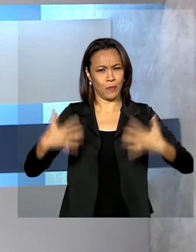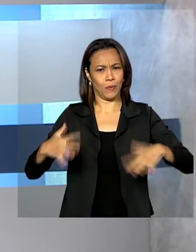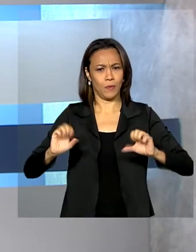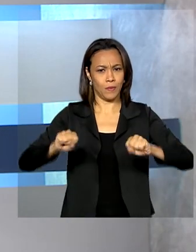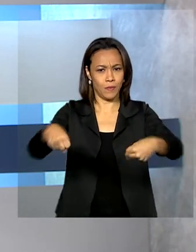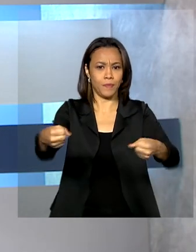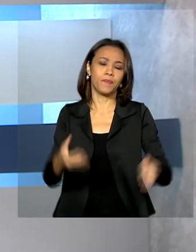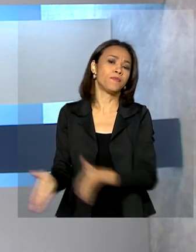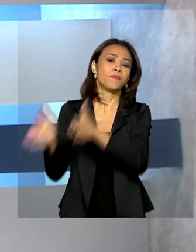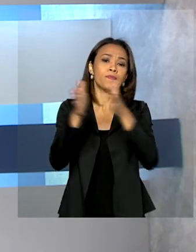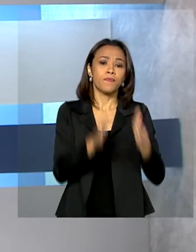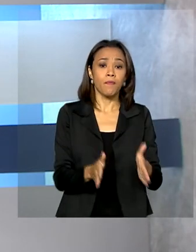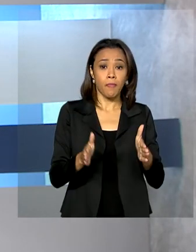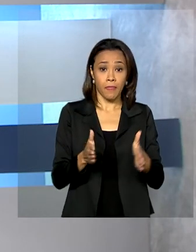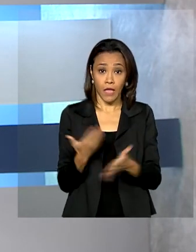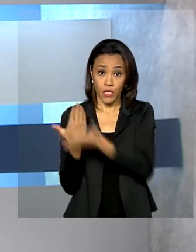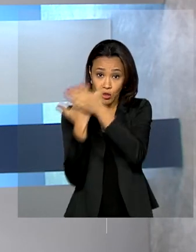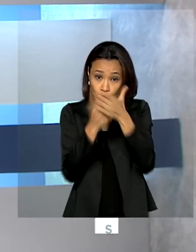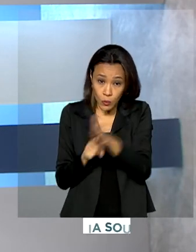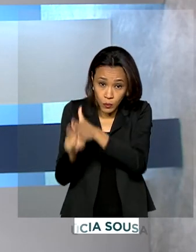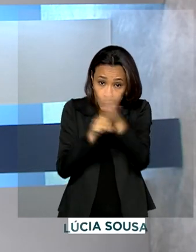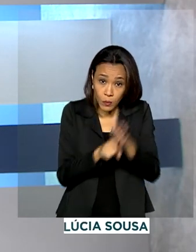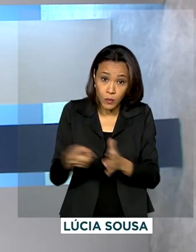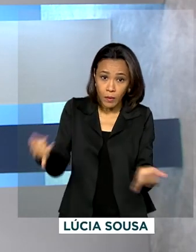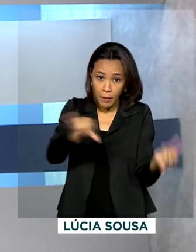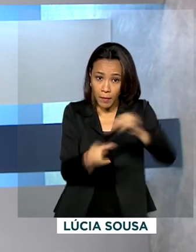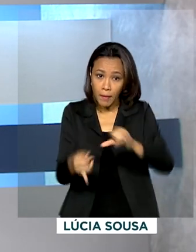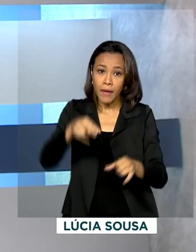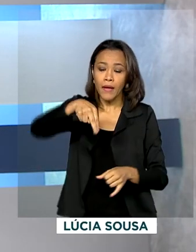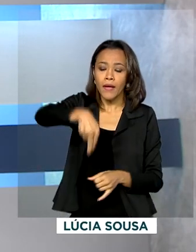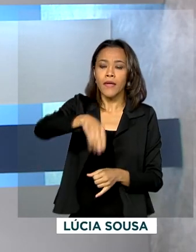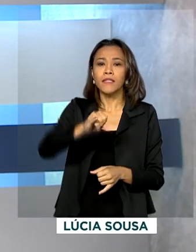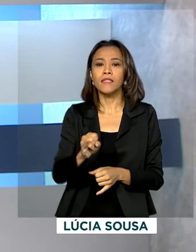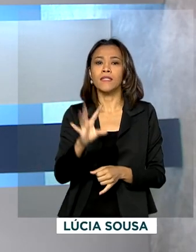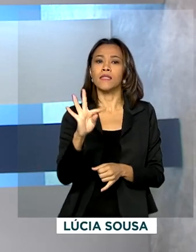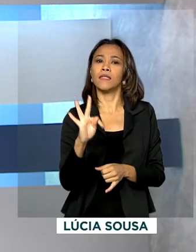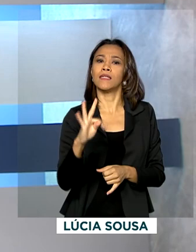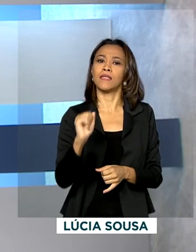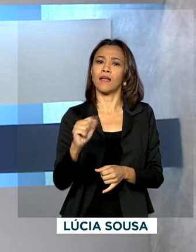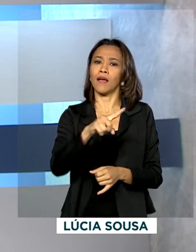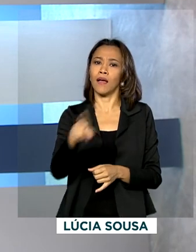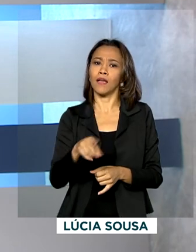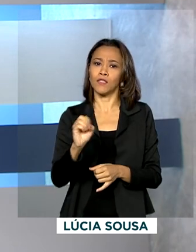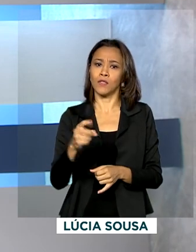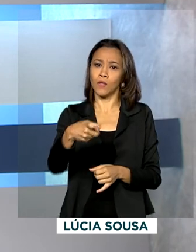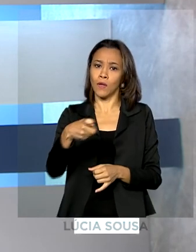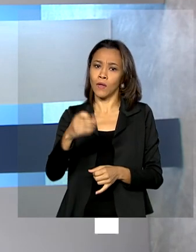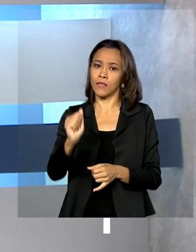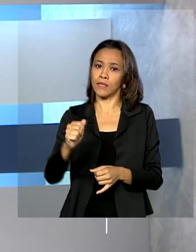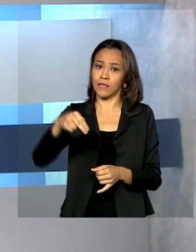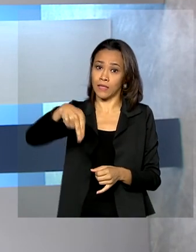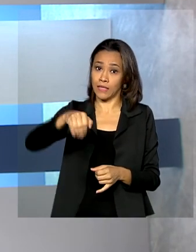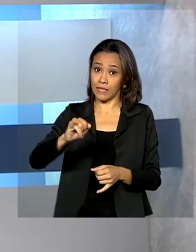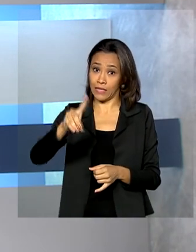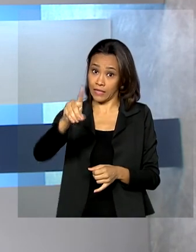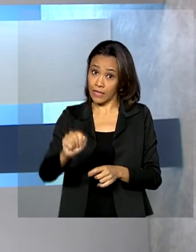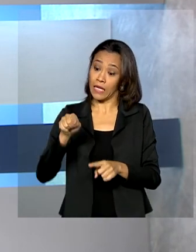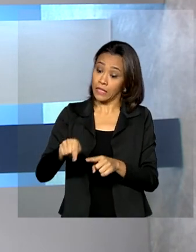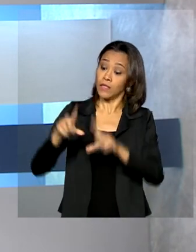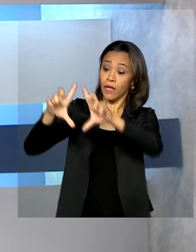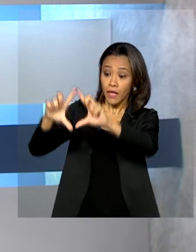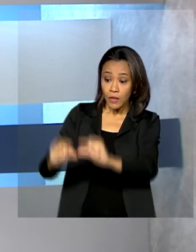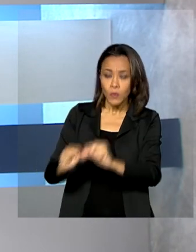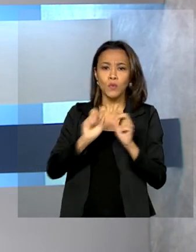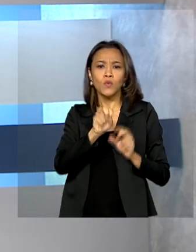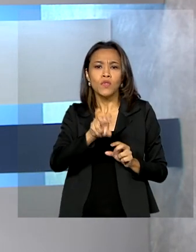Estudos clínicos com a substância nitazoxanida concluíram que o medicamento é eficaz para reduzir a carga viral da Covid